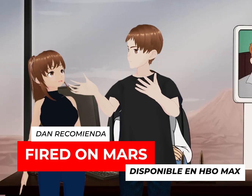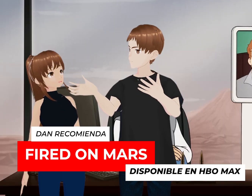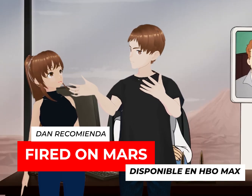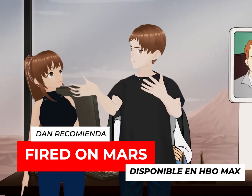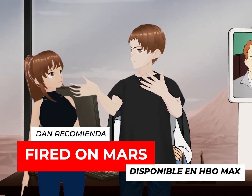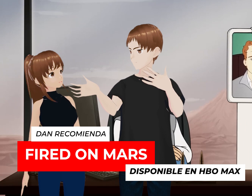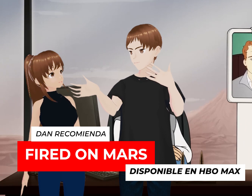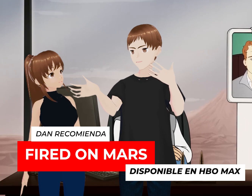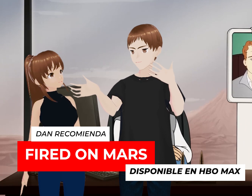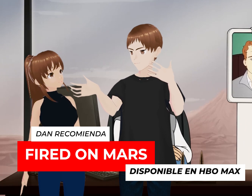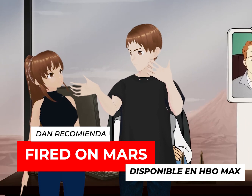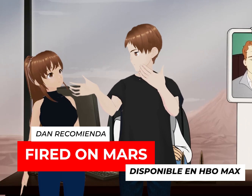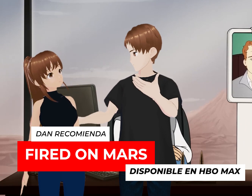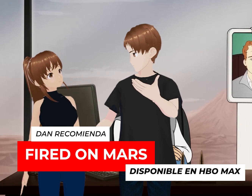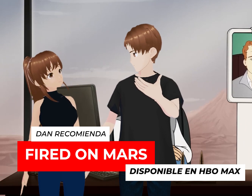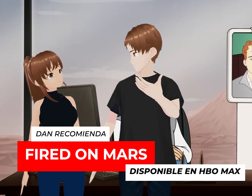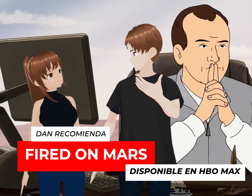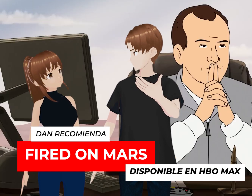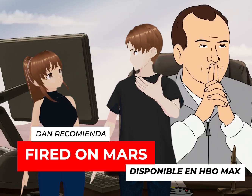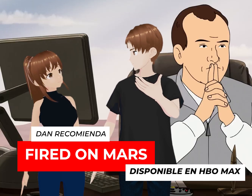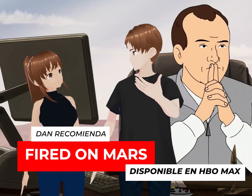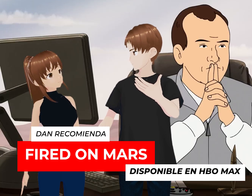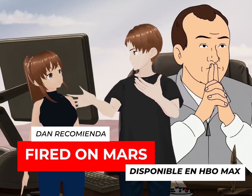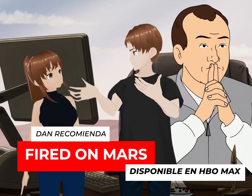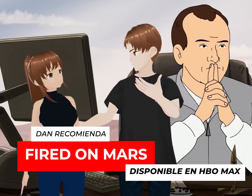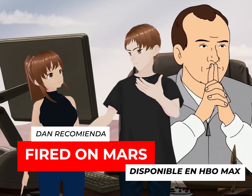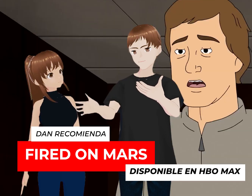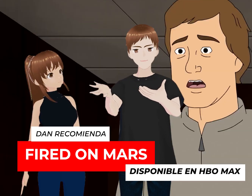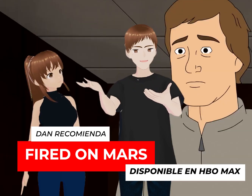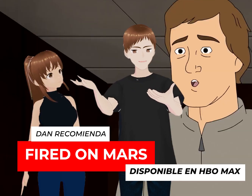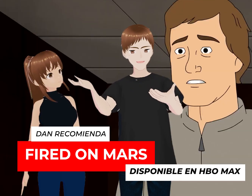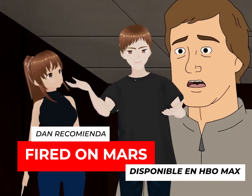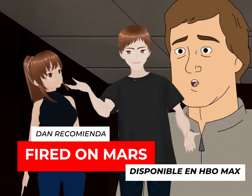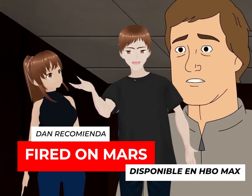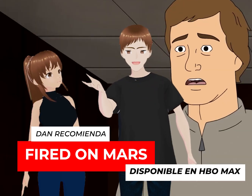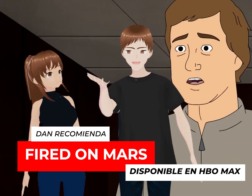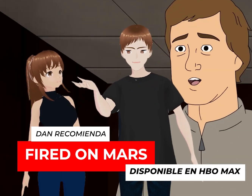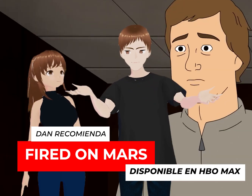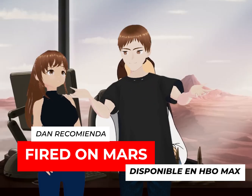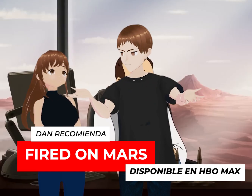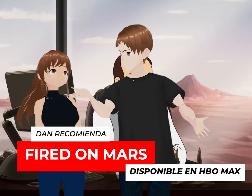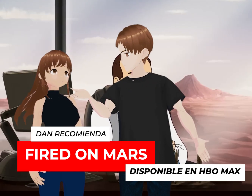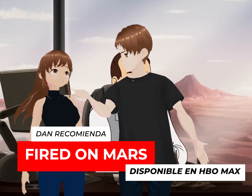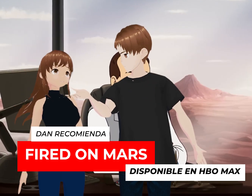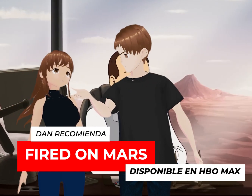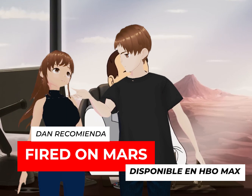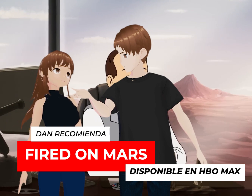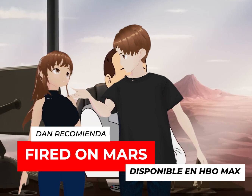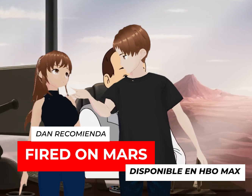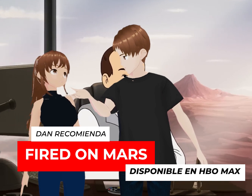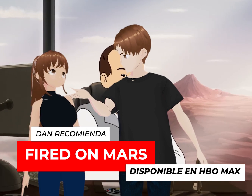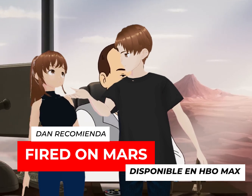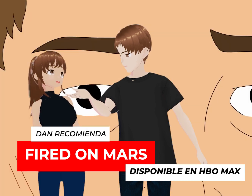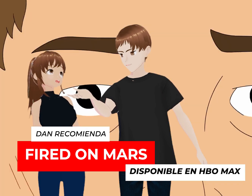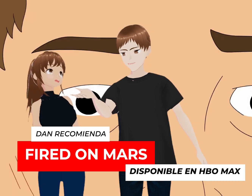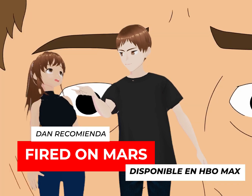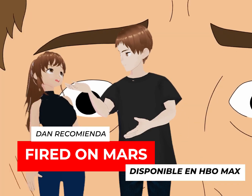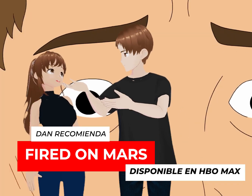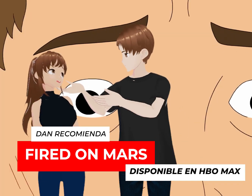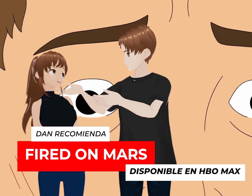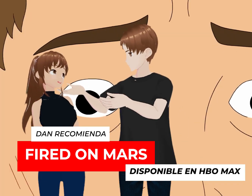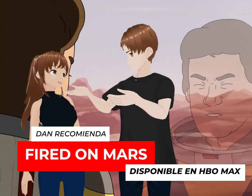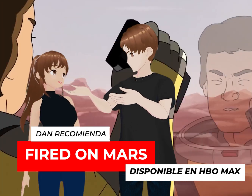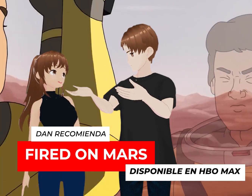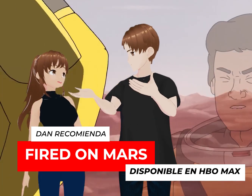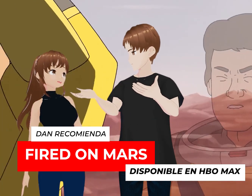haces eso, ¿qué pasa si de repente tu esposa llega y pues tu esposa pues continúa su vida y pues tú estás en el congelador? ¿Y qué pasa